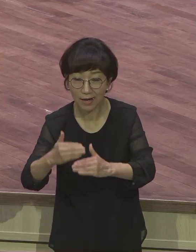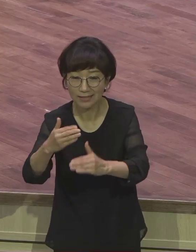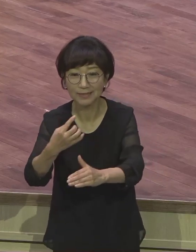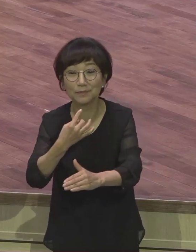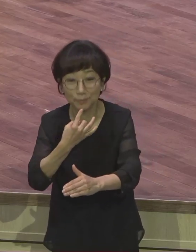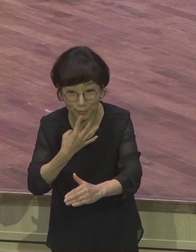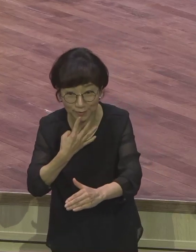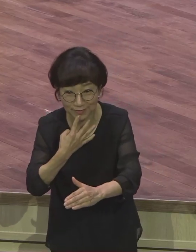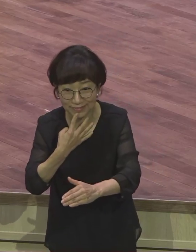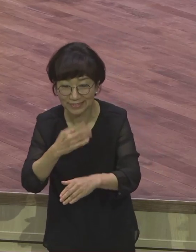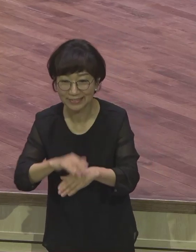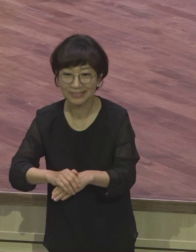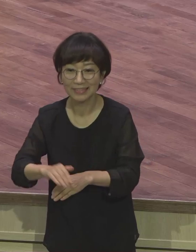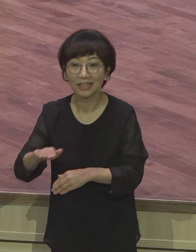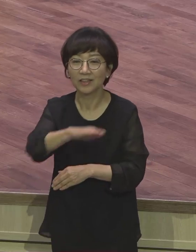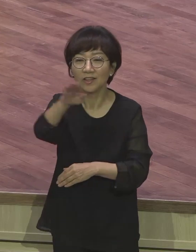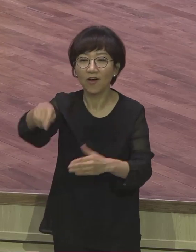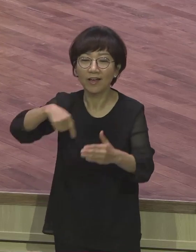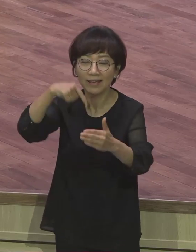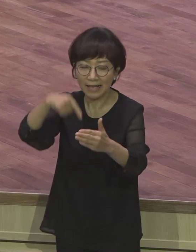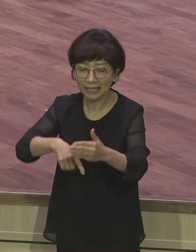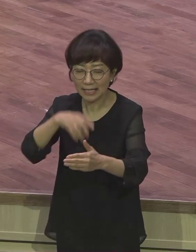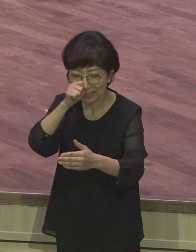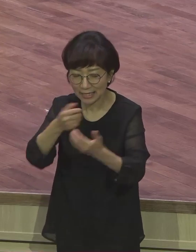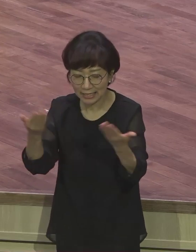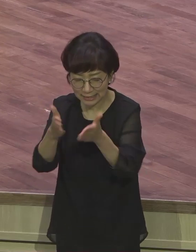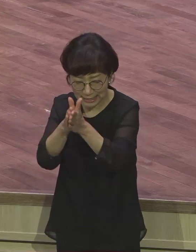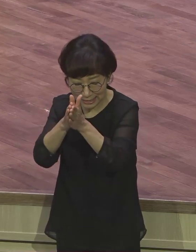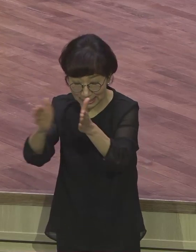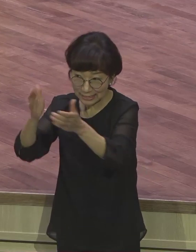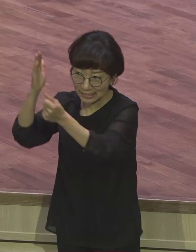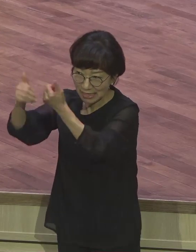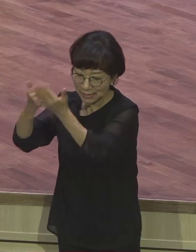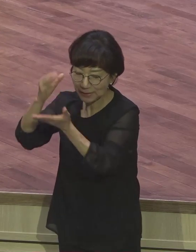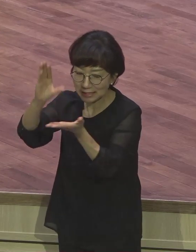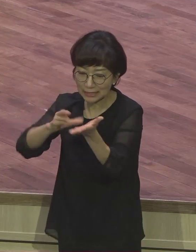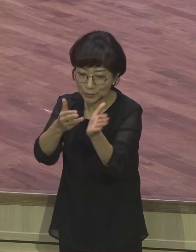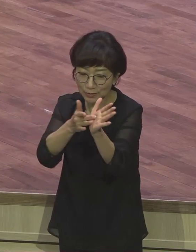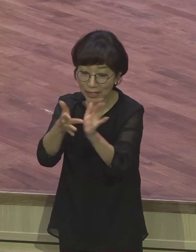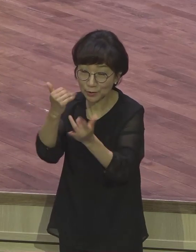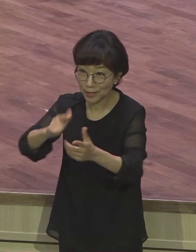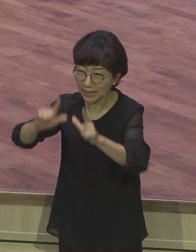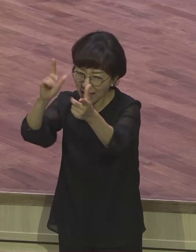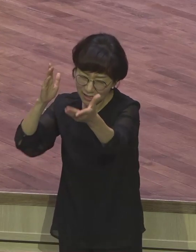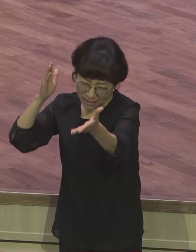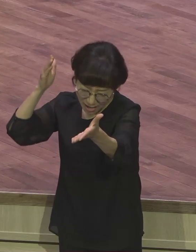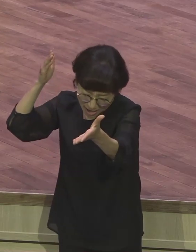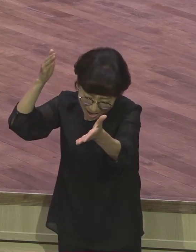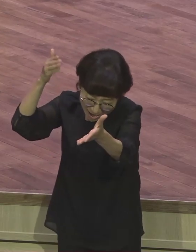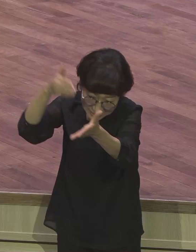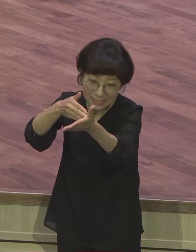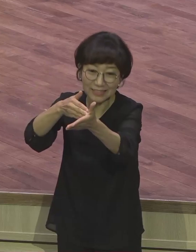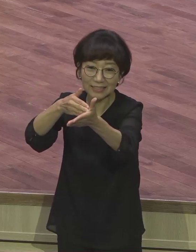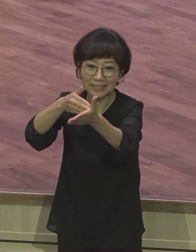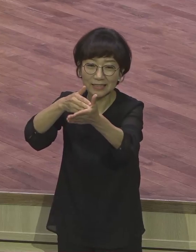예수의 날까지 이루실 줄을 우리는 확신하느라 그날까지 내가 그리스도 앞에 서는 그날까지